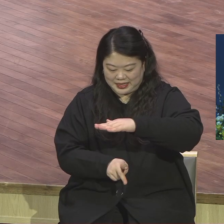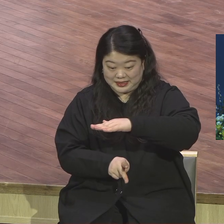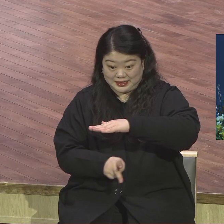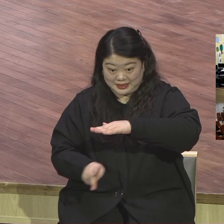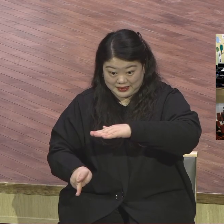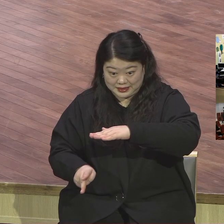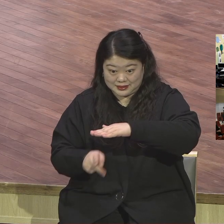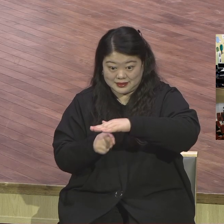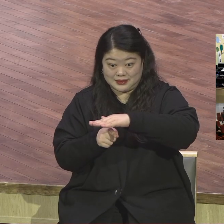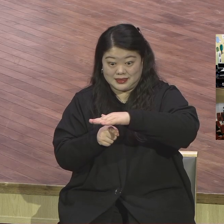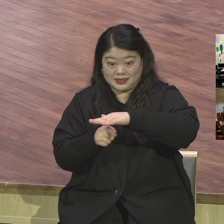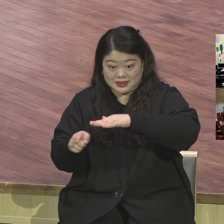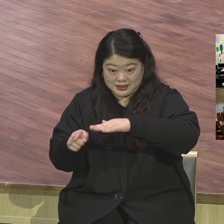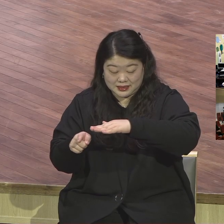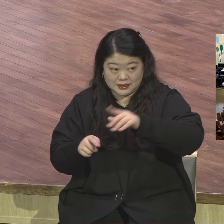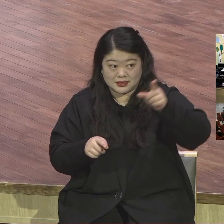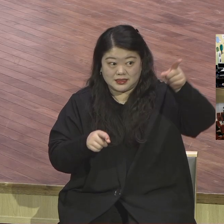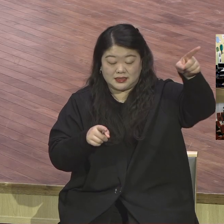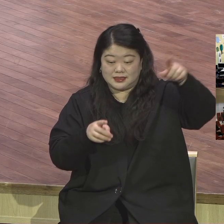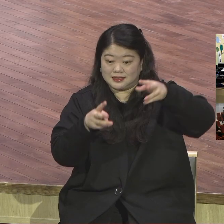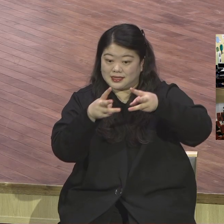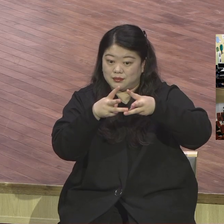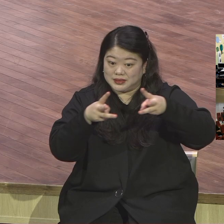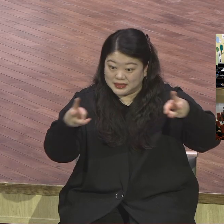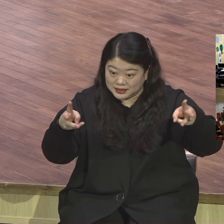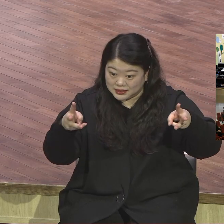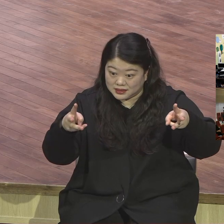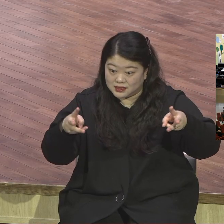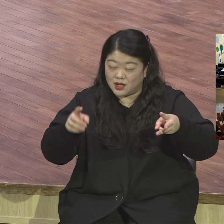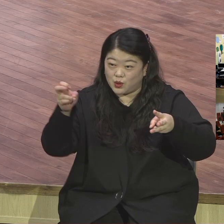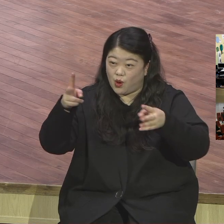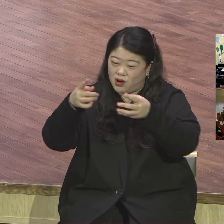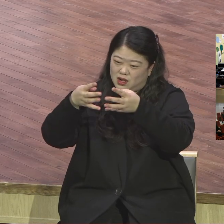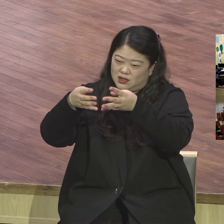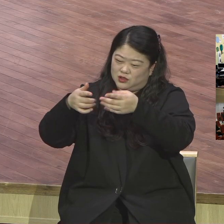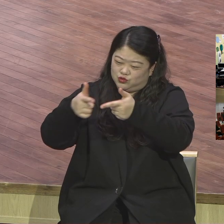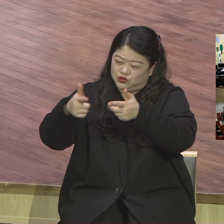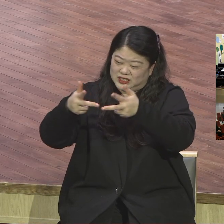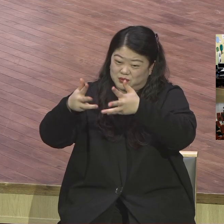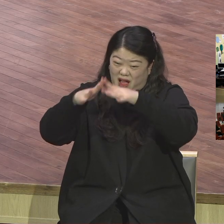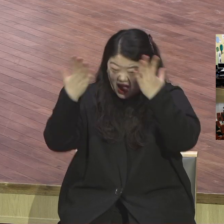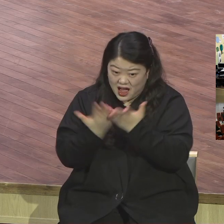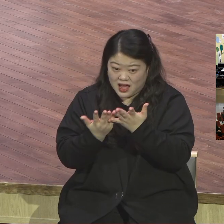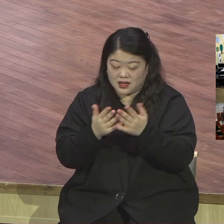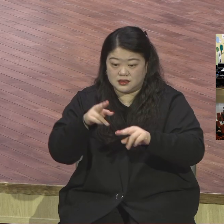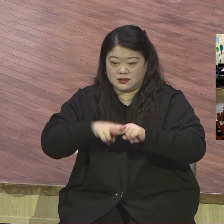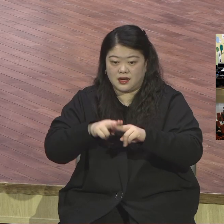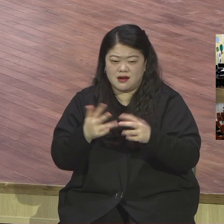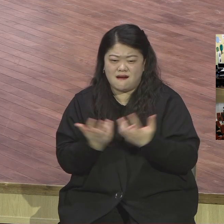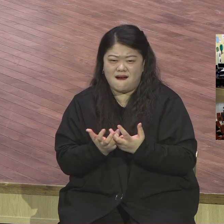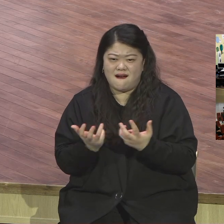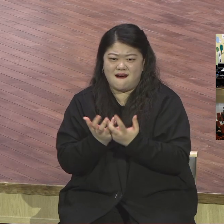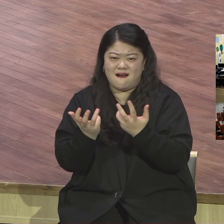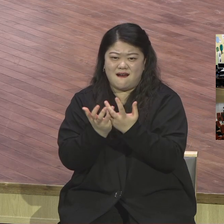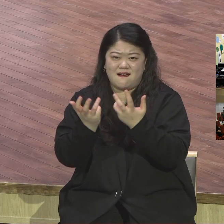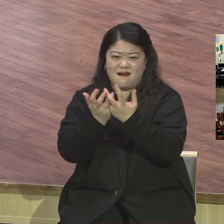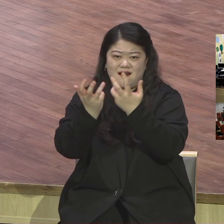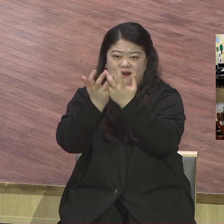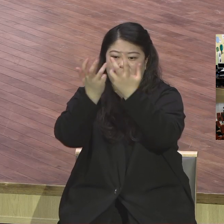포함해서 지금 문화센터에 랩런트 위원회 싹 다 우리